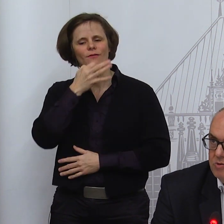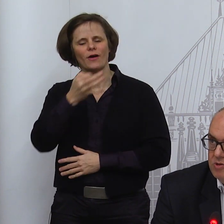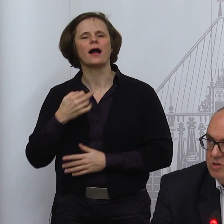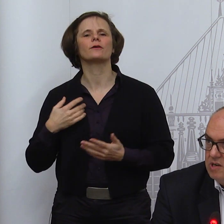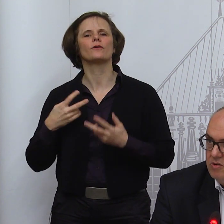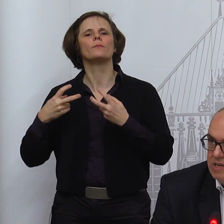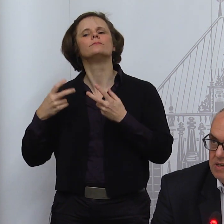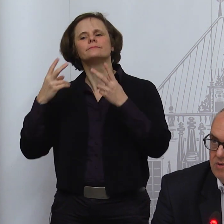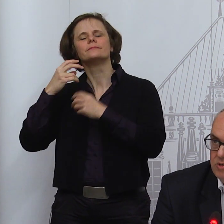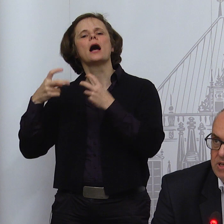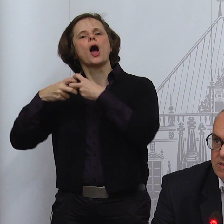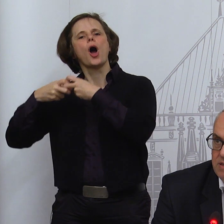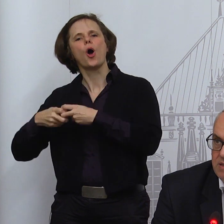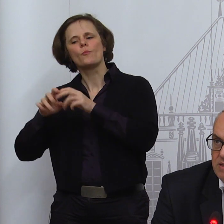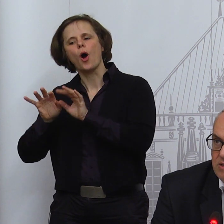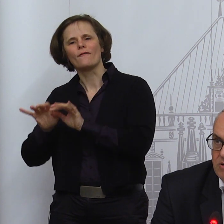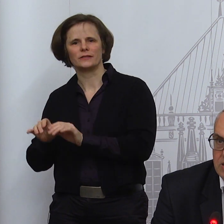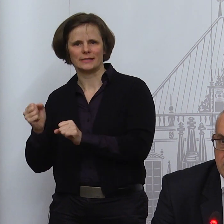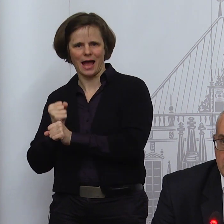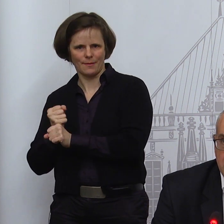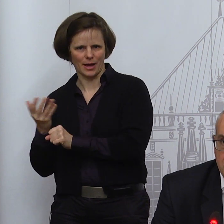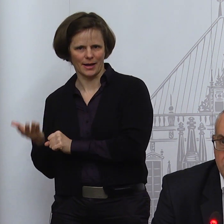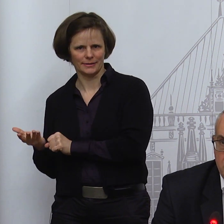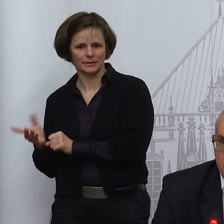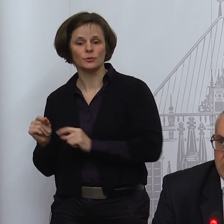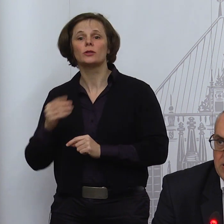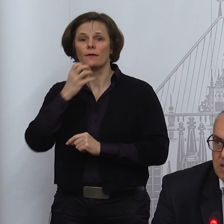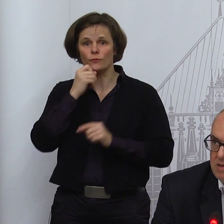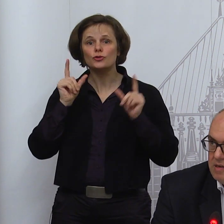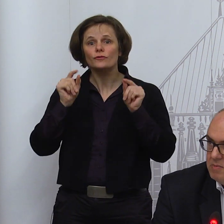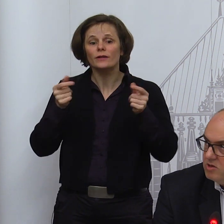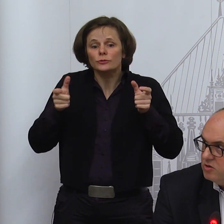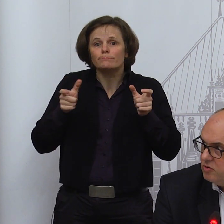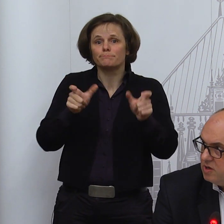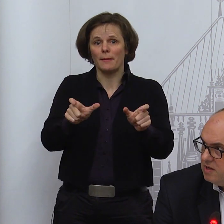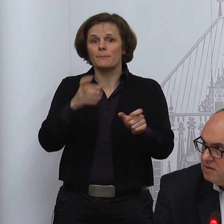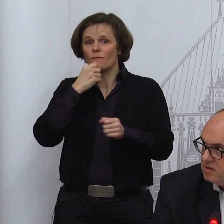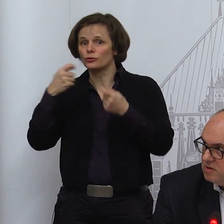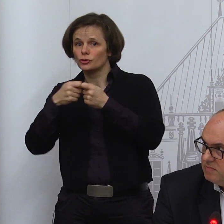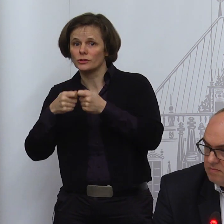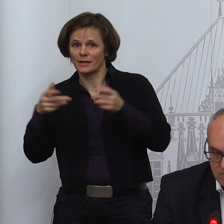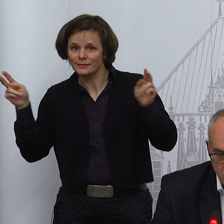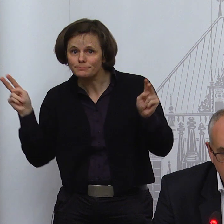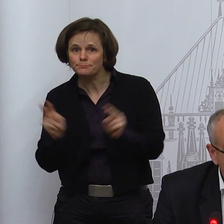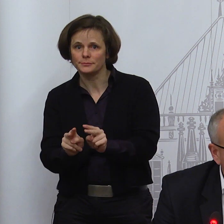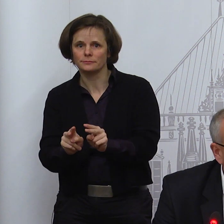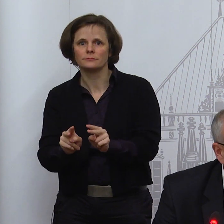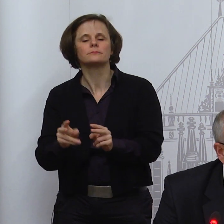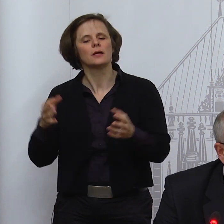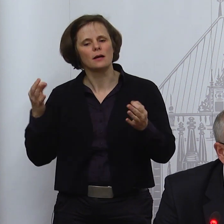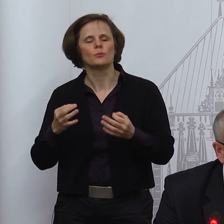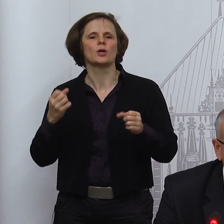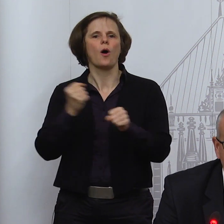dann muss man soziale Kontakte reduzieren. Und da zeigt sich, dass zwar die Mobilität der Menschen zurückgegangen ist und dadurch